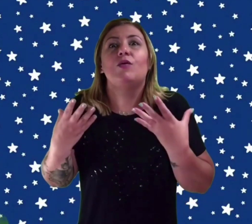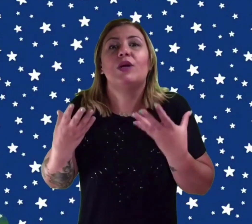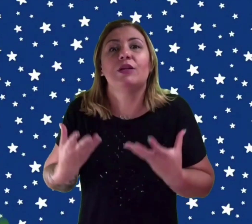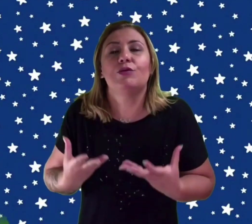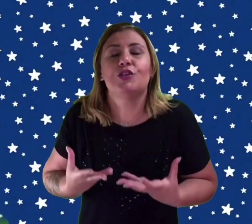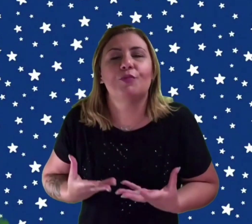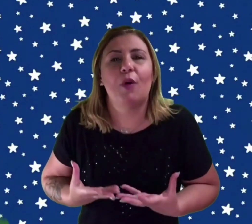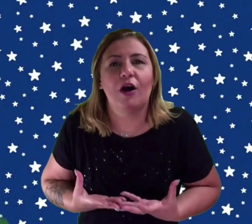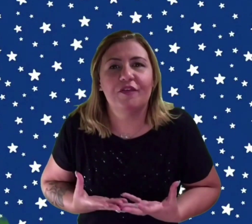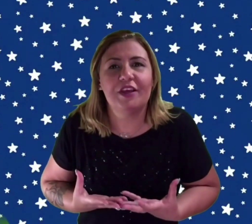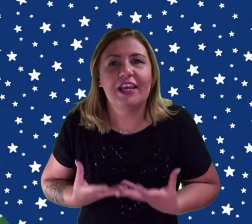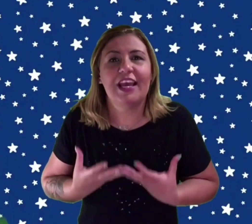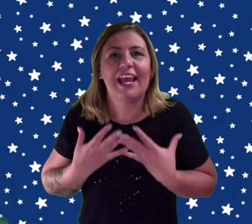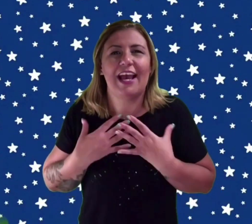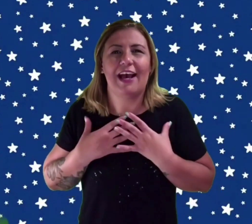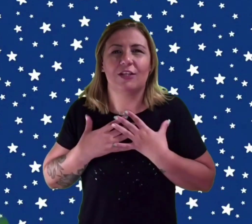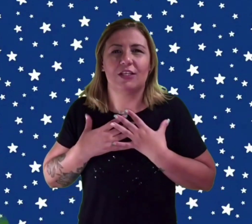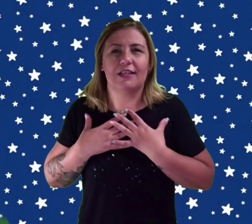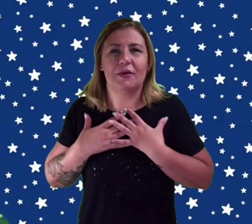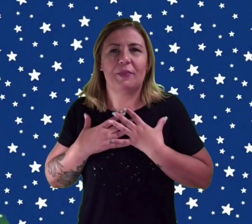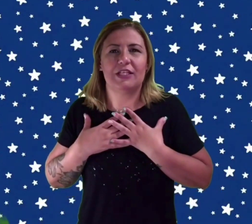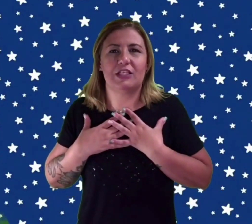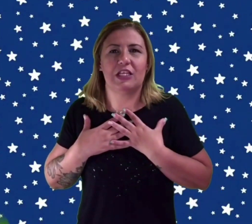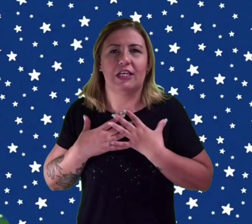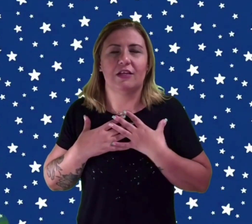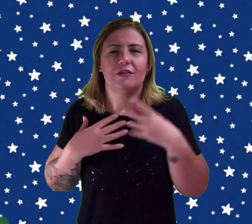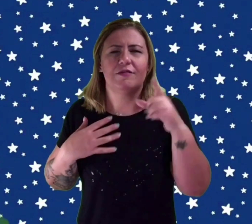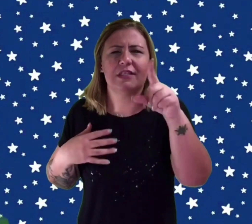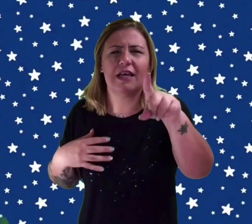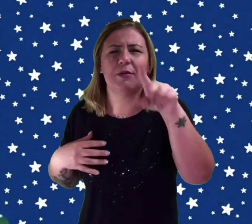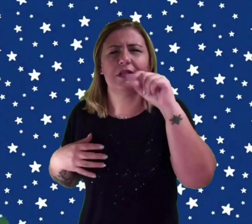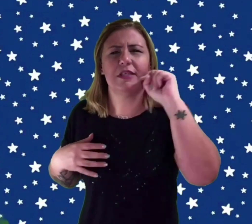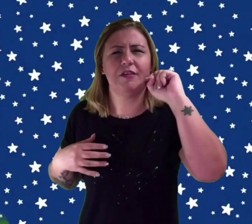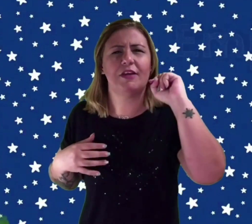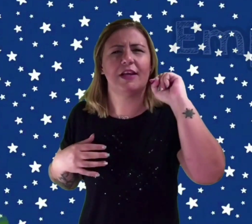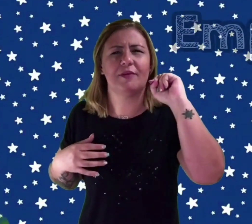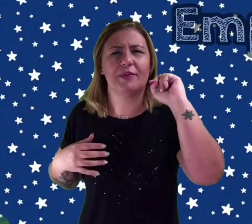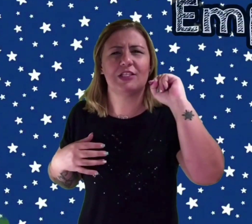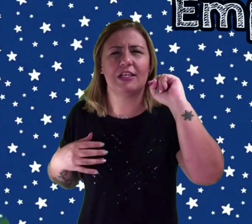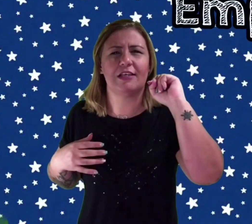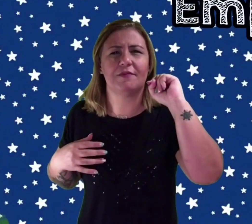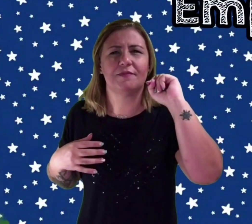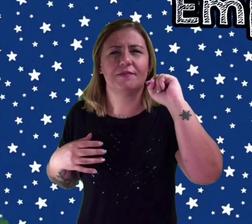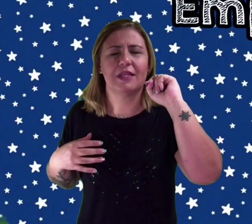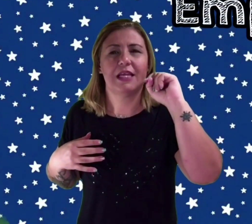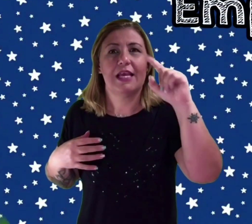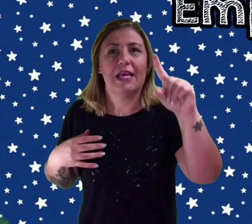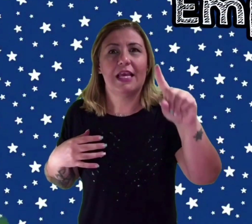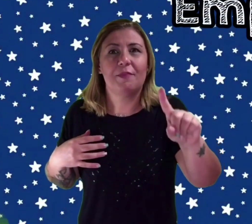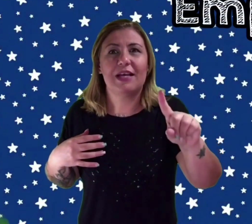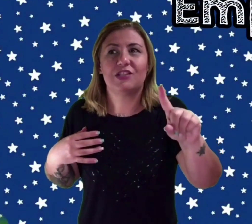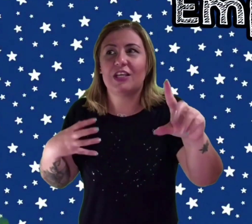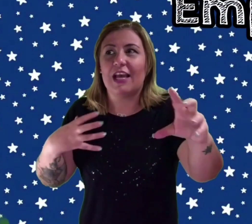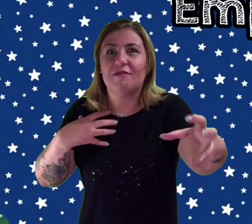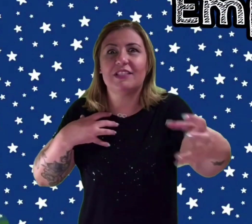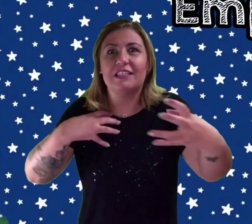o que nos move é a nossa empatia. Você sabe o significa empatia? Empatia é você